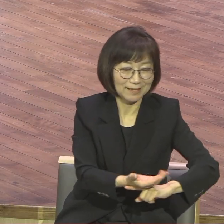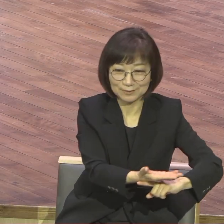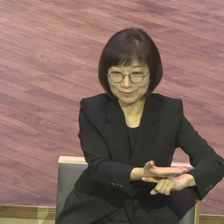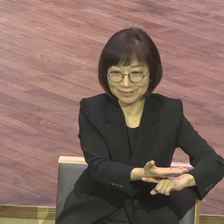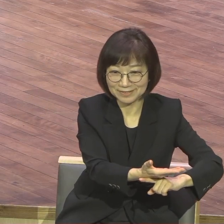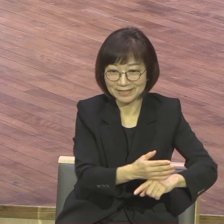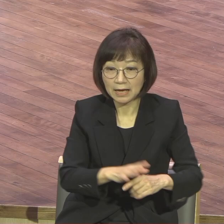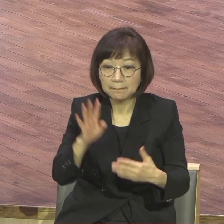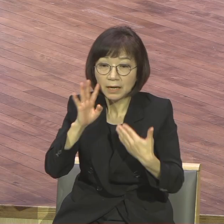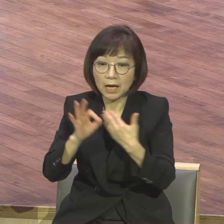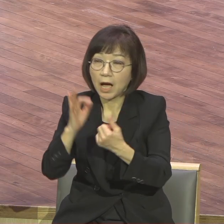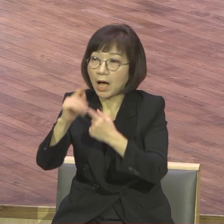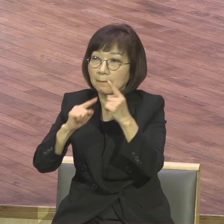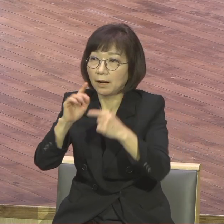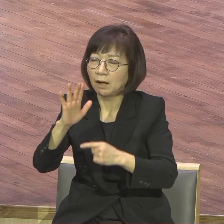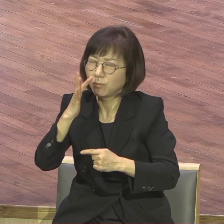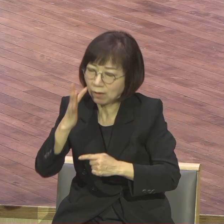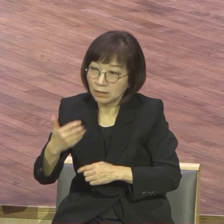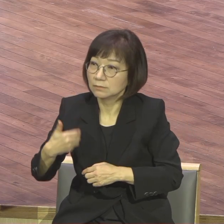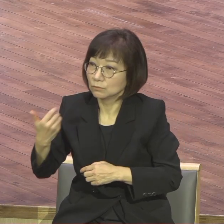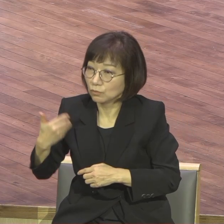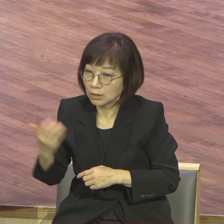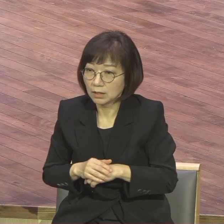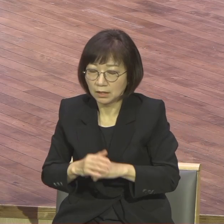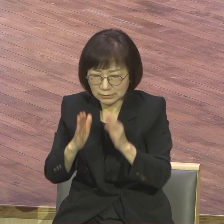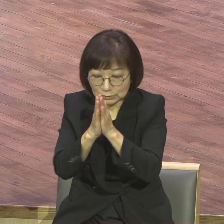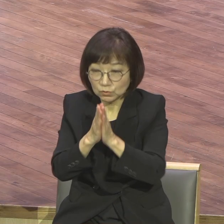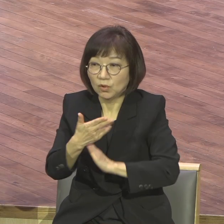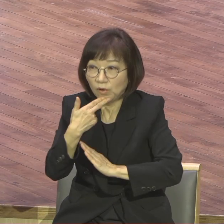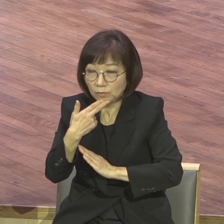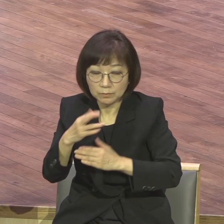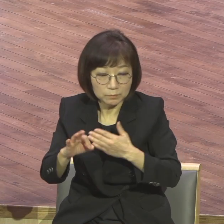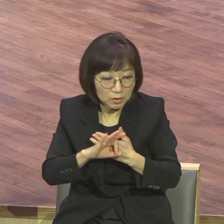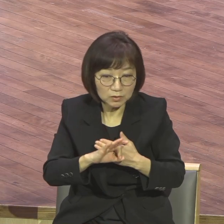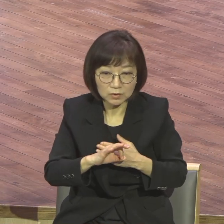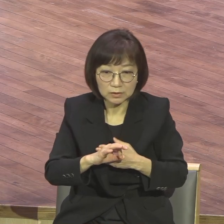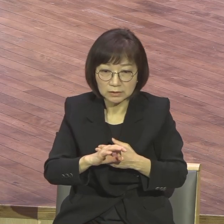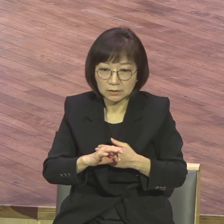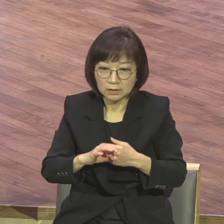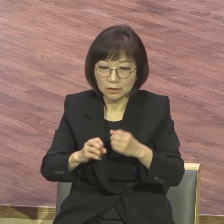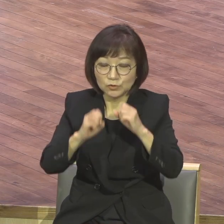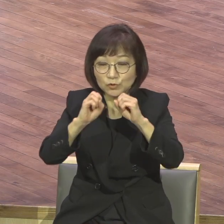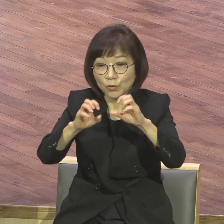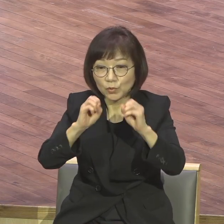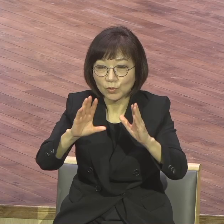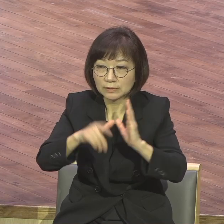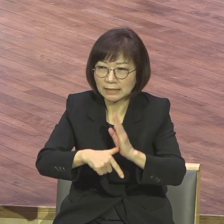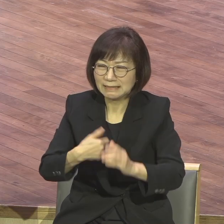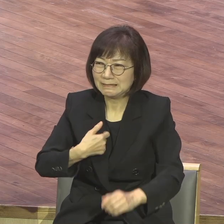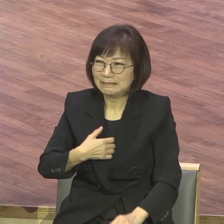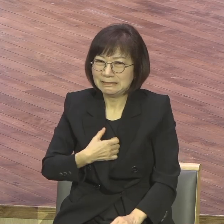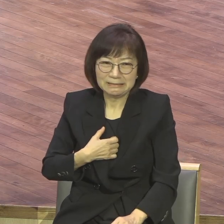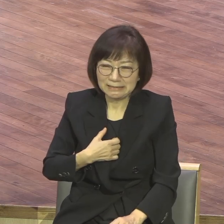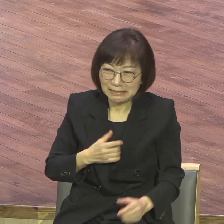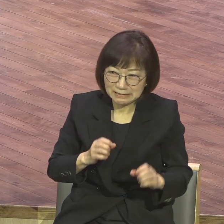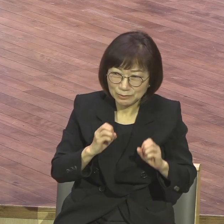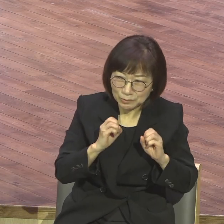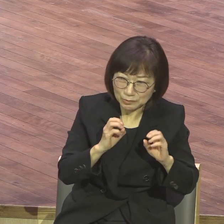하지 뻥이지 그러니까 전도라는 말만 들어도 스트레스가 확 쌓이고 전도라는 말만 들어도 거리감이 확